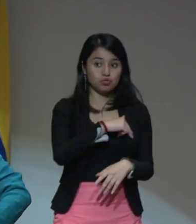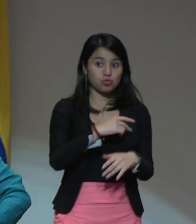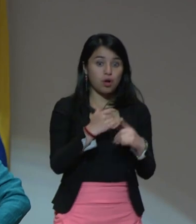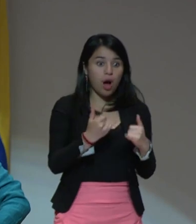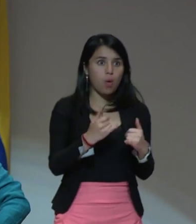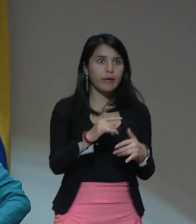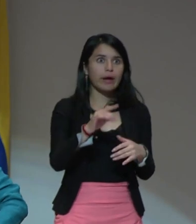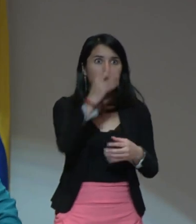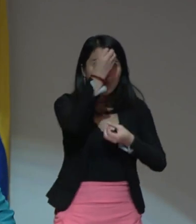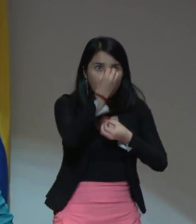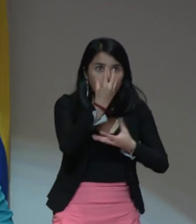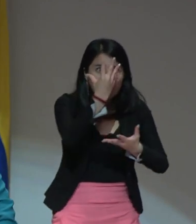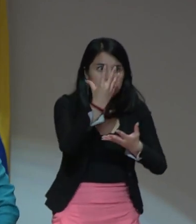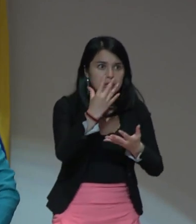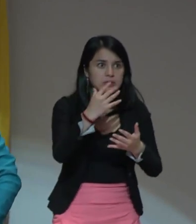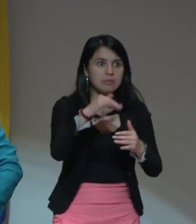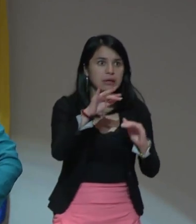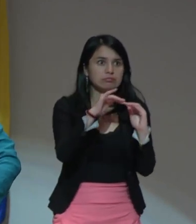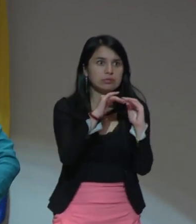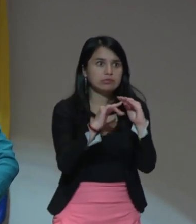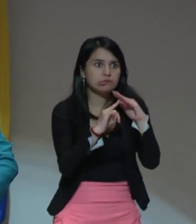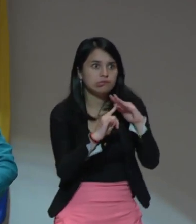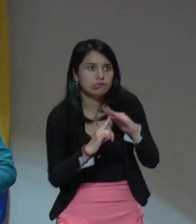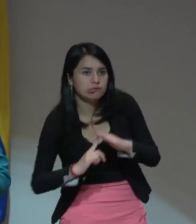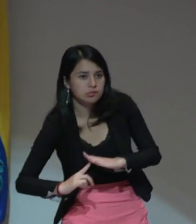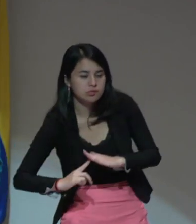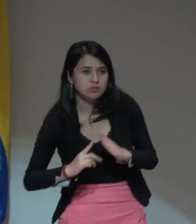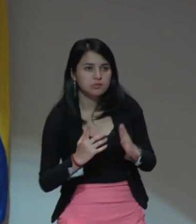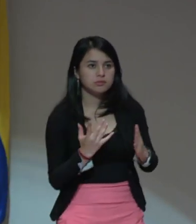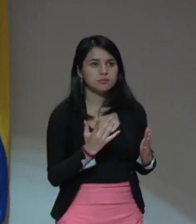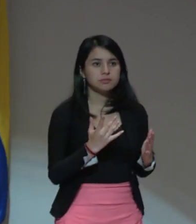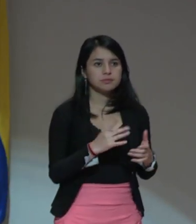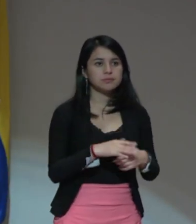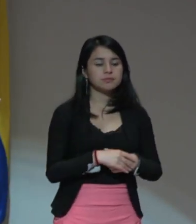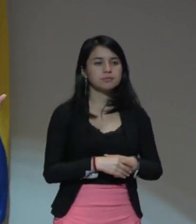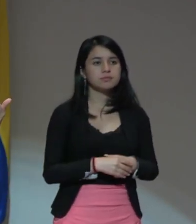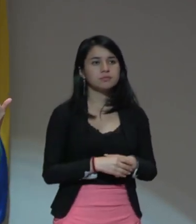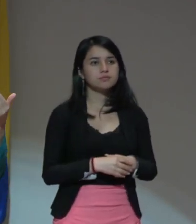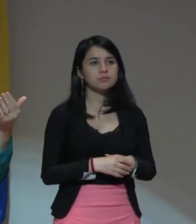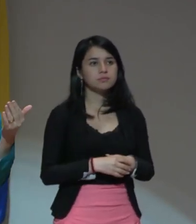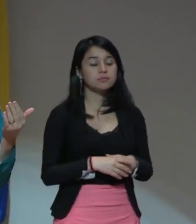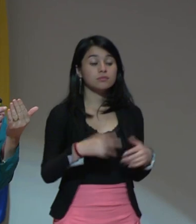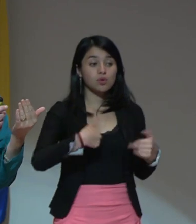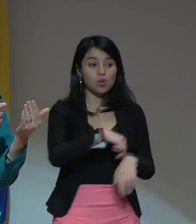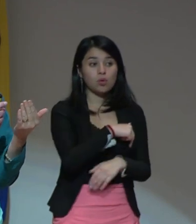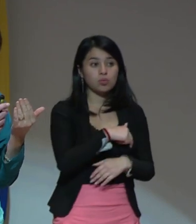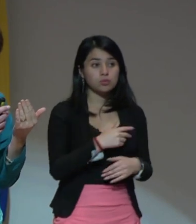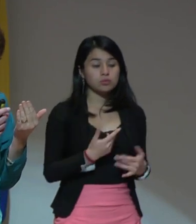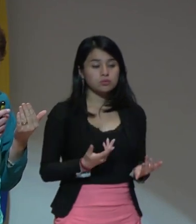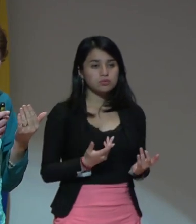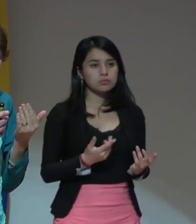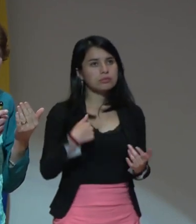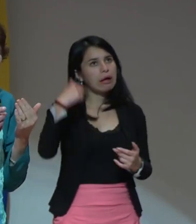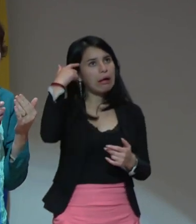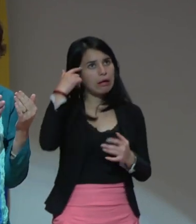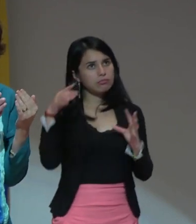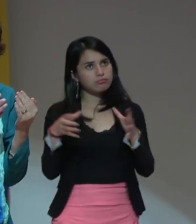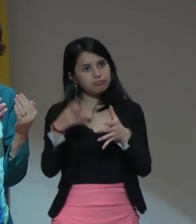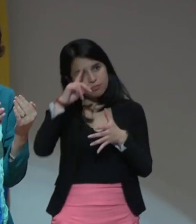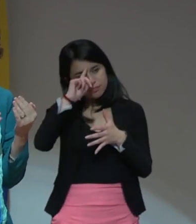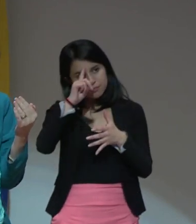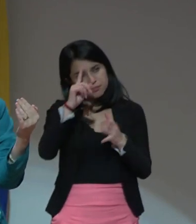obediencia muy para abajo. entonces nosotros pensamos